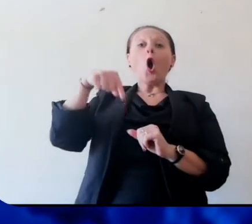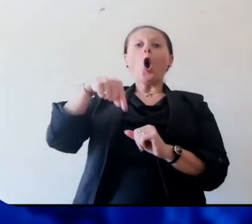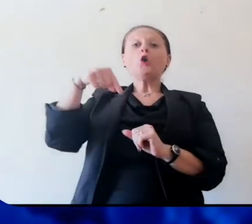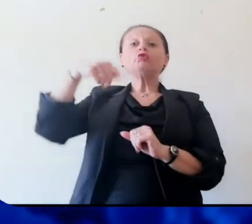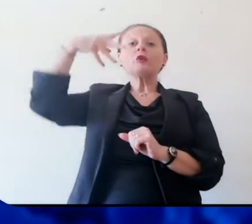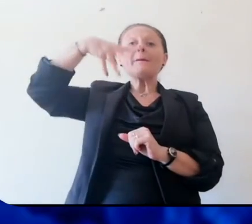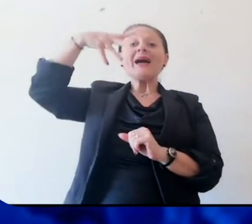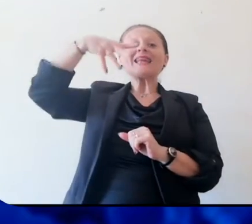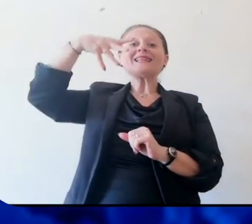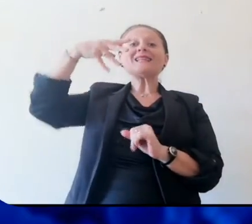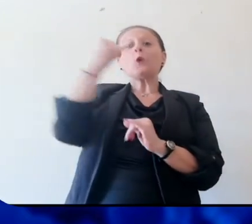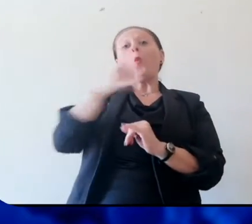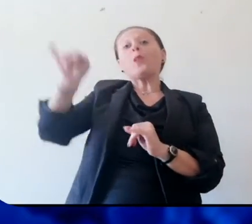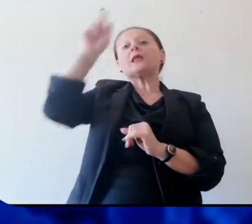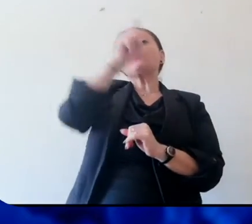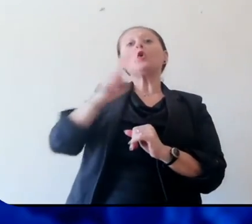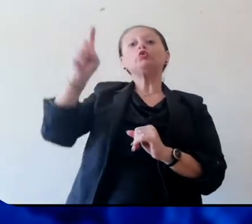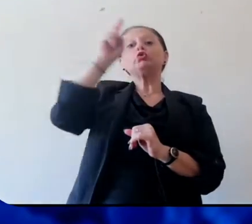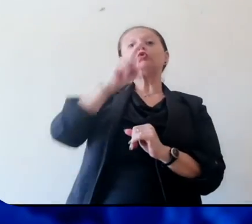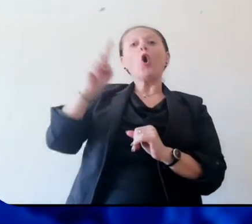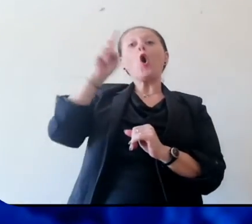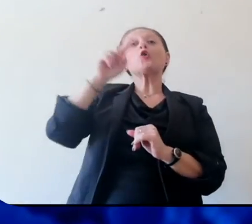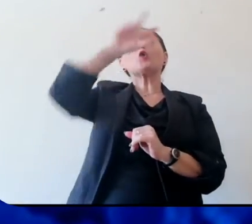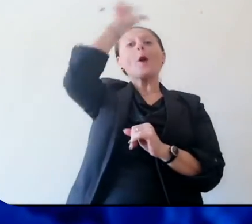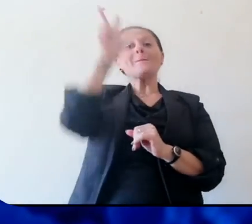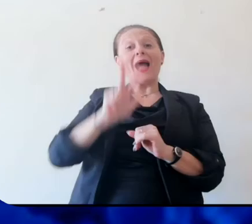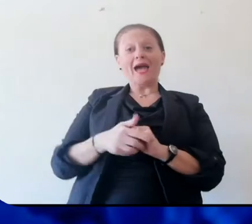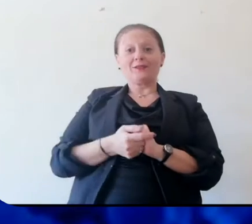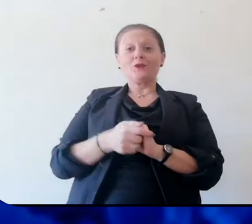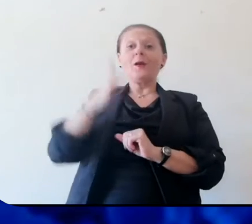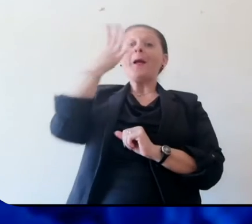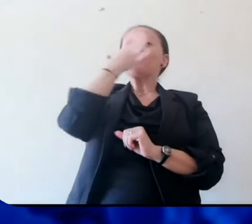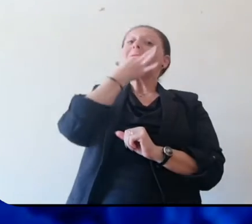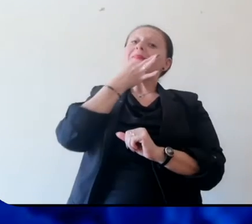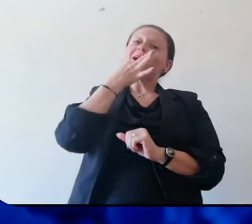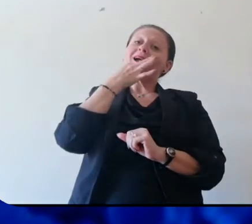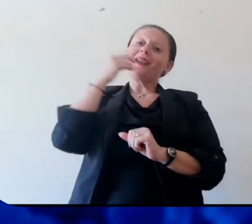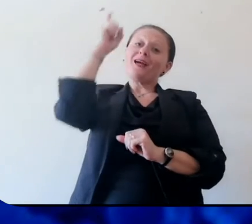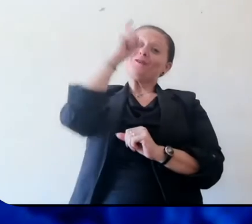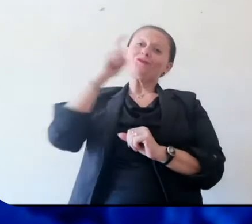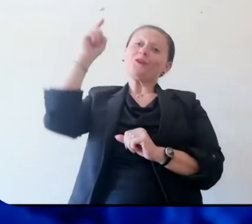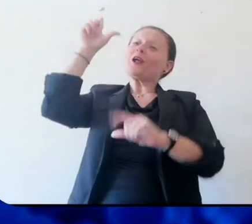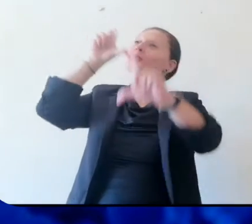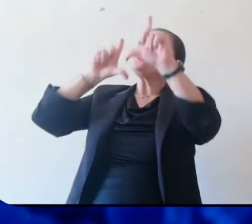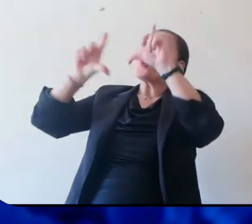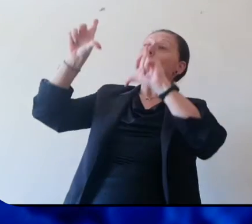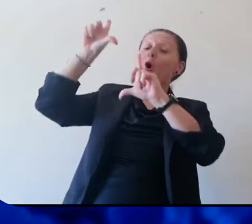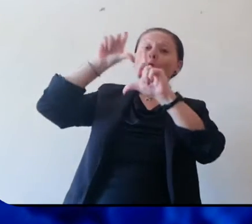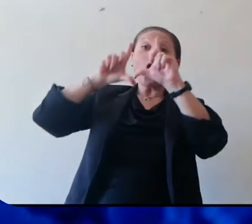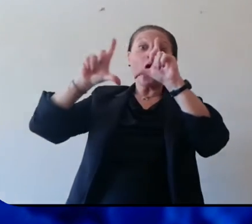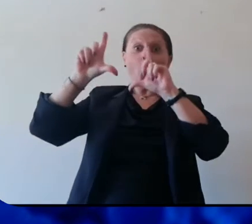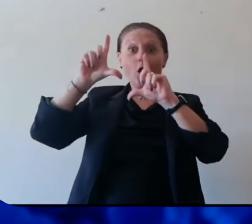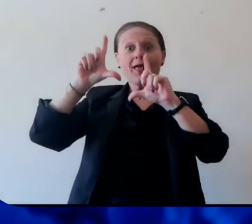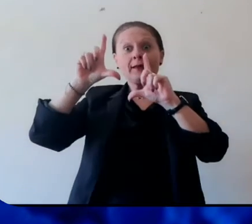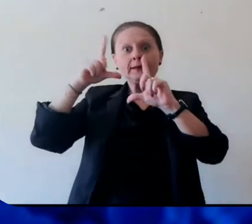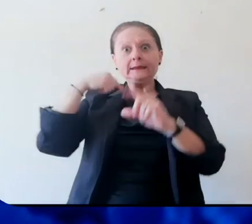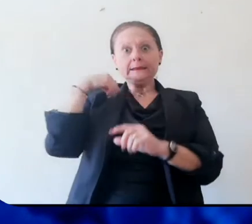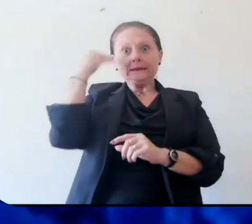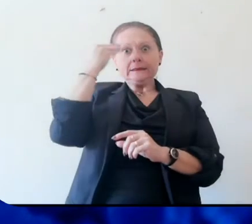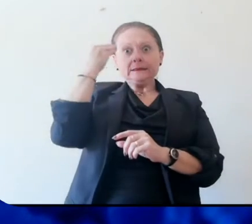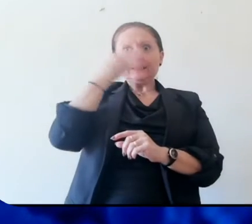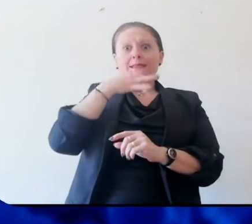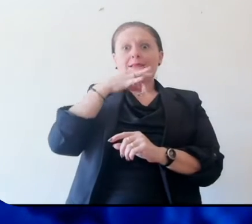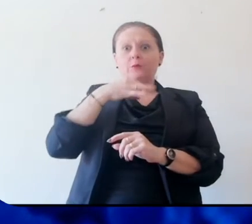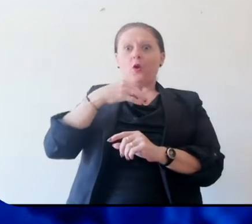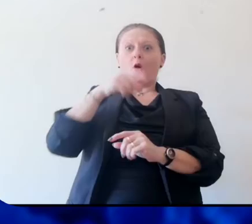Oggi è martedì, l'ultimo giorno di marzo, c'è una bella giornata di sole e questo potrebbe incoraggiare alcuni